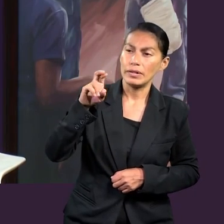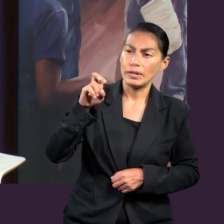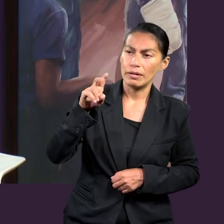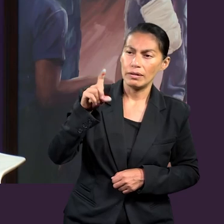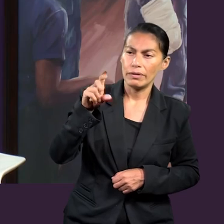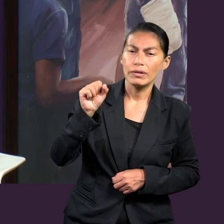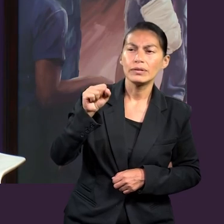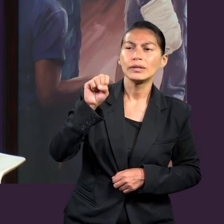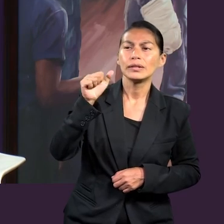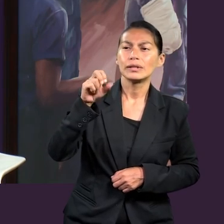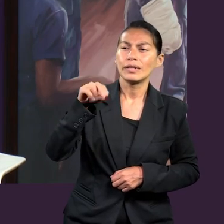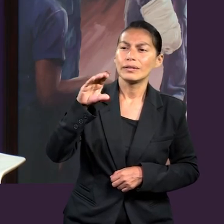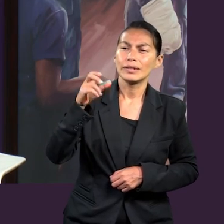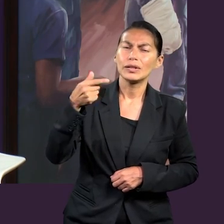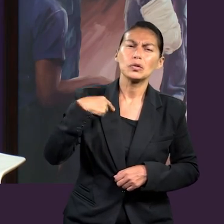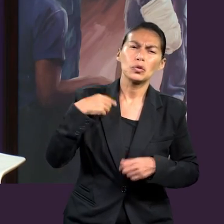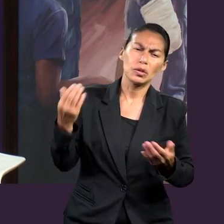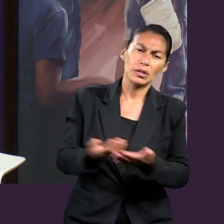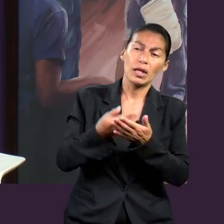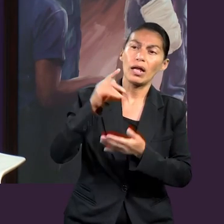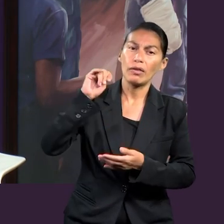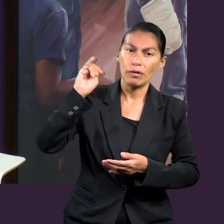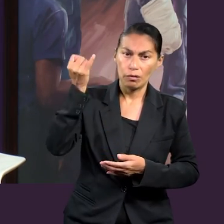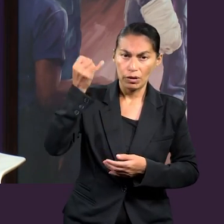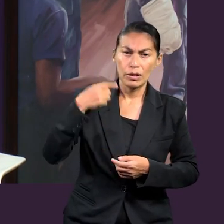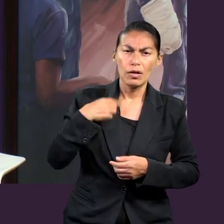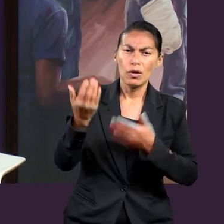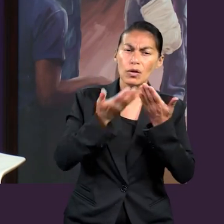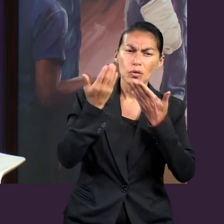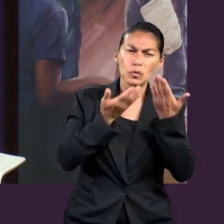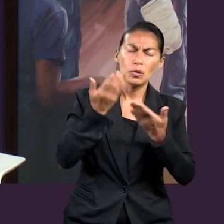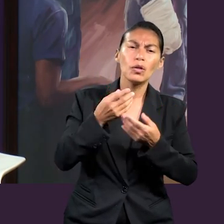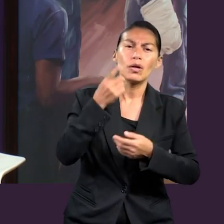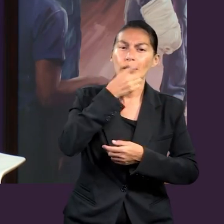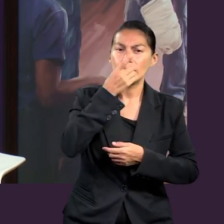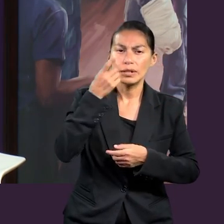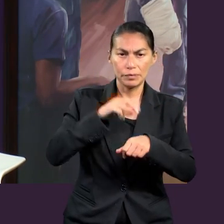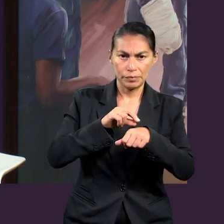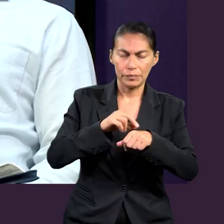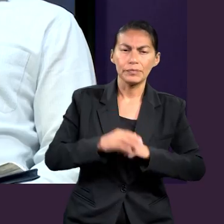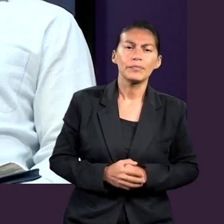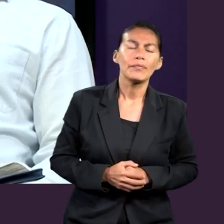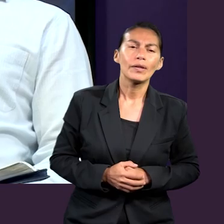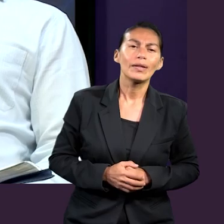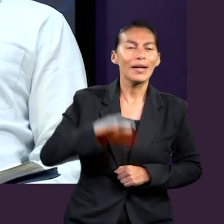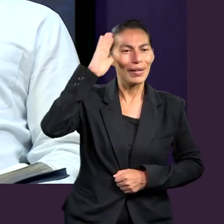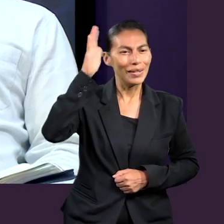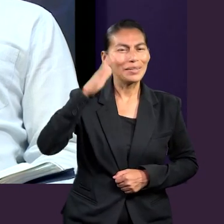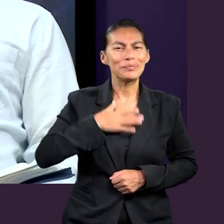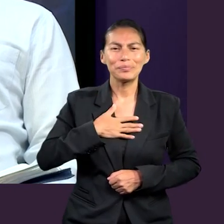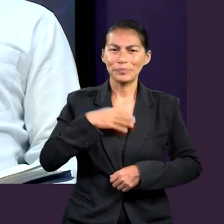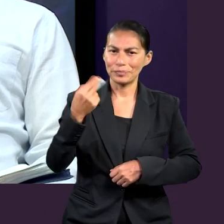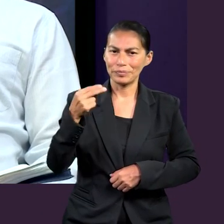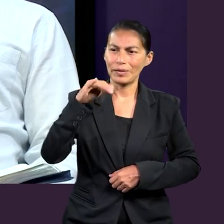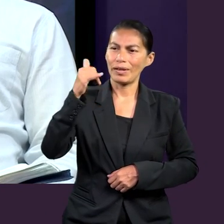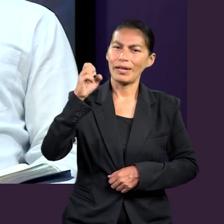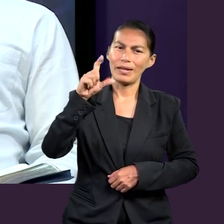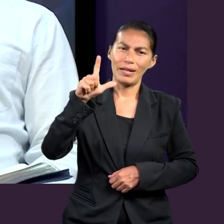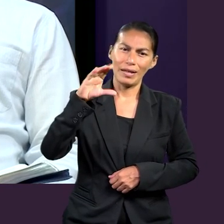Esmeralda Sánchez, soy originaria de Tijuana y actualmente estudio odontología. Hola a todos, mi nombre es Yael Casango,